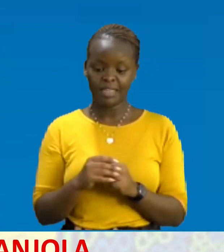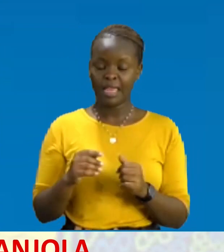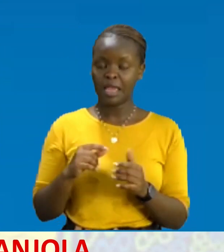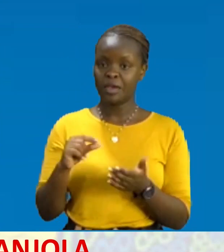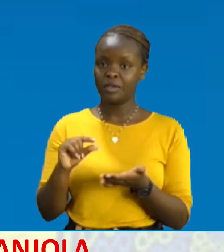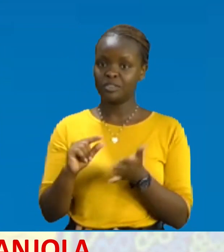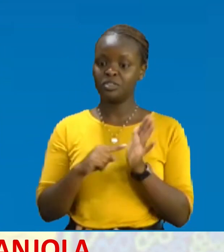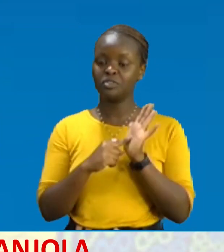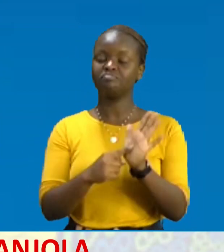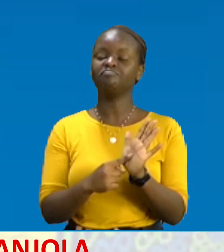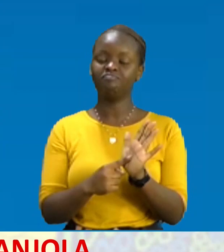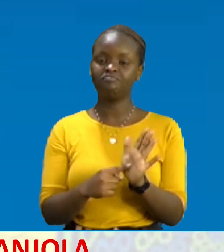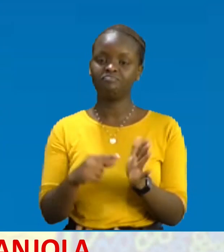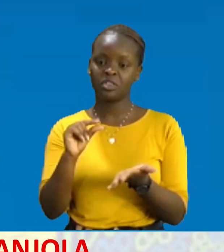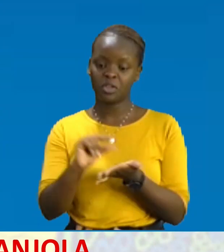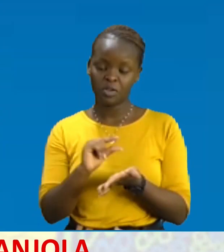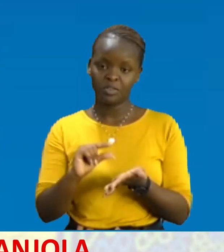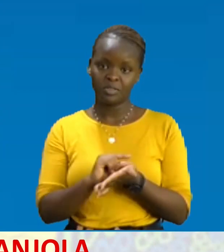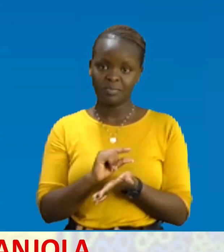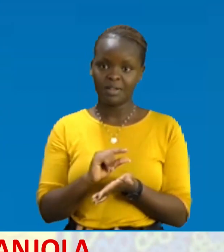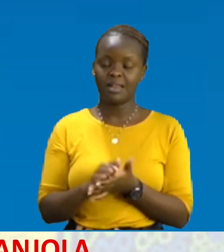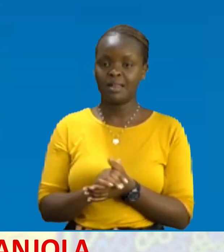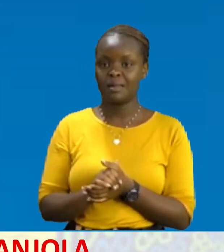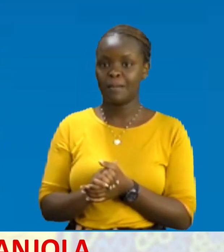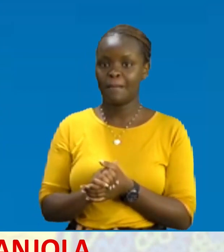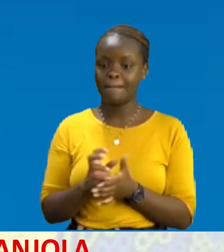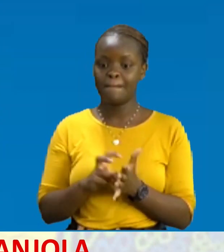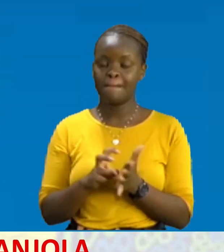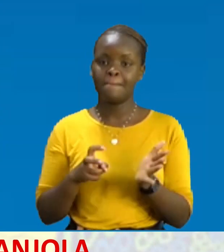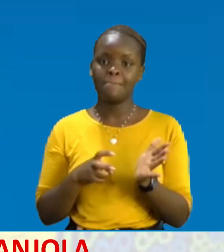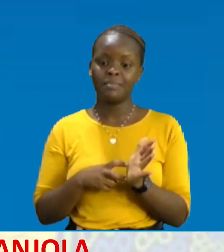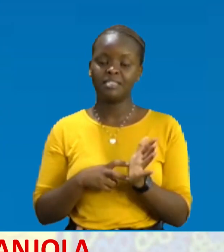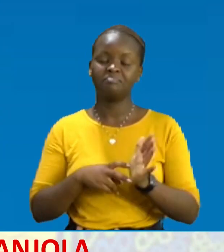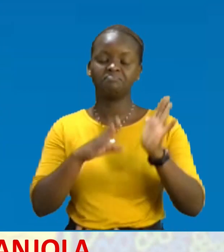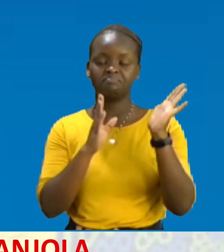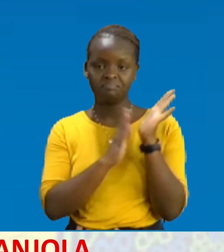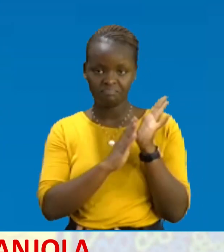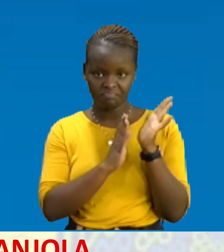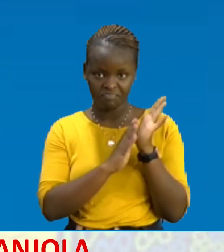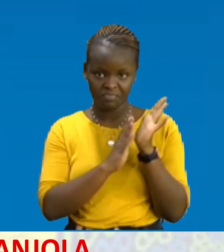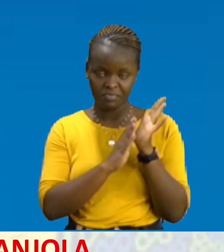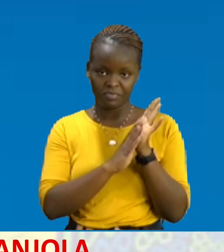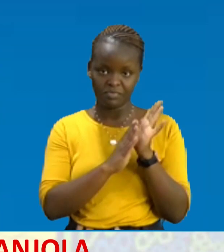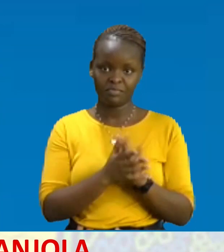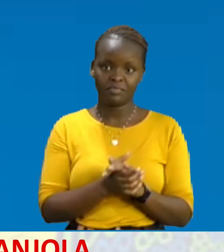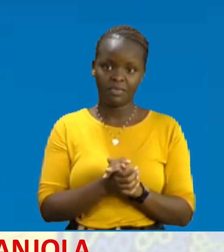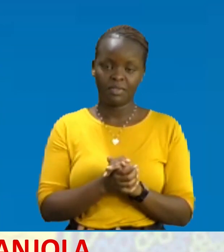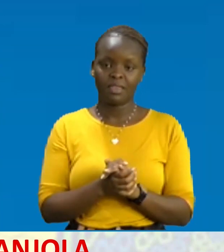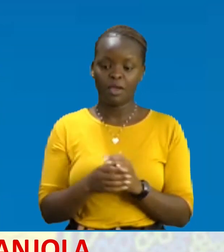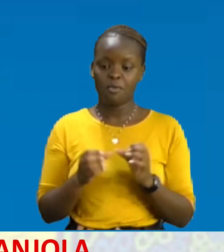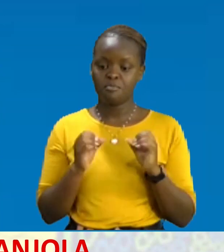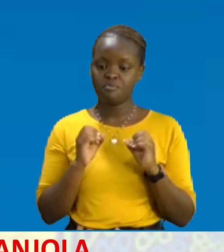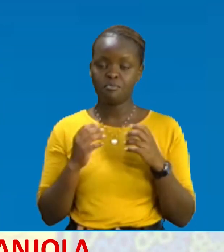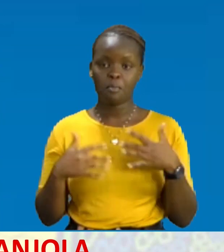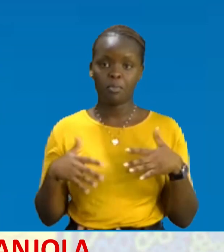Gospel Ambo ni toa Sanjola Sanjola na manisha nini? Sanjola ina manisha sifa Praise Wow Karibu